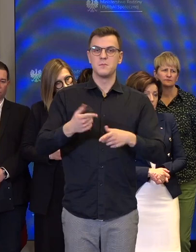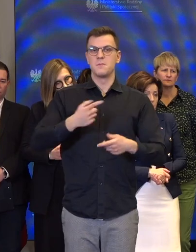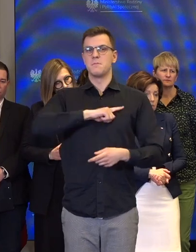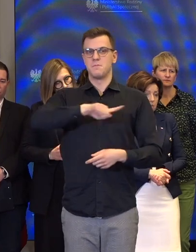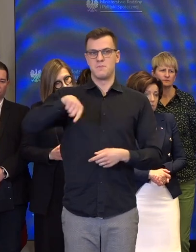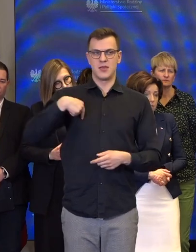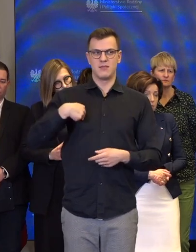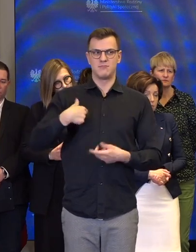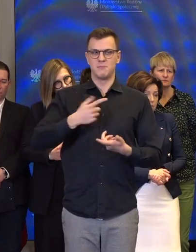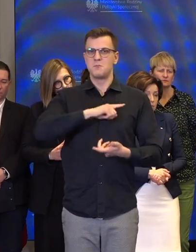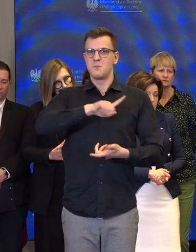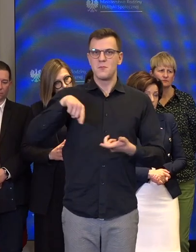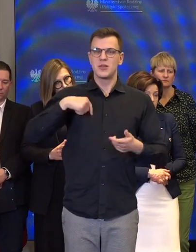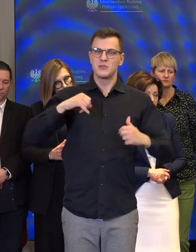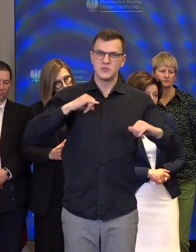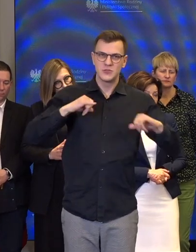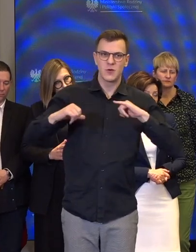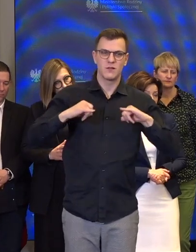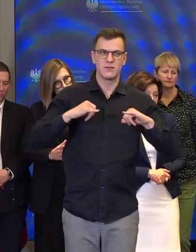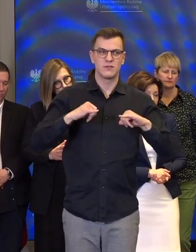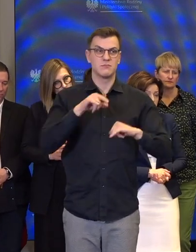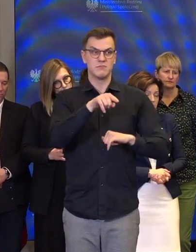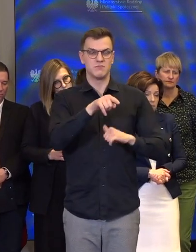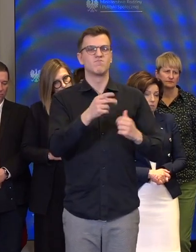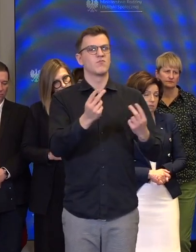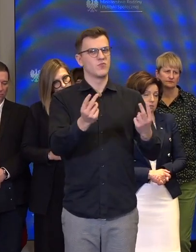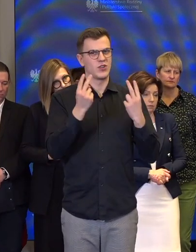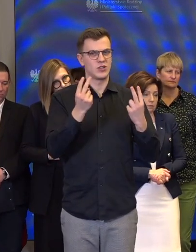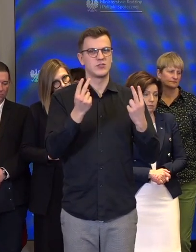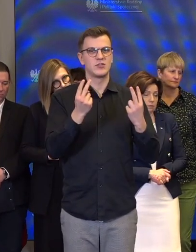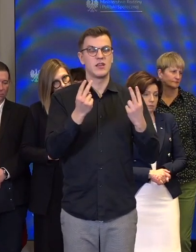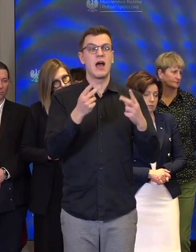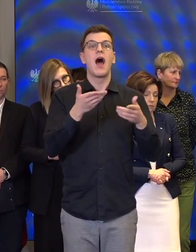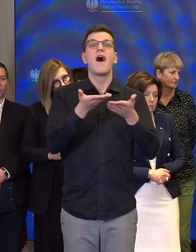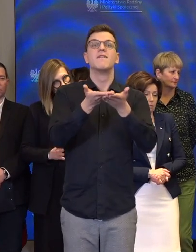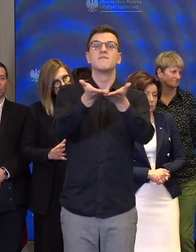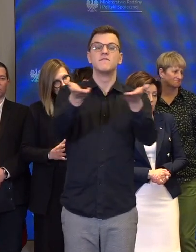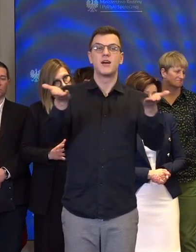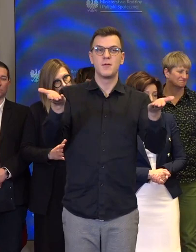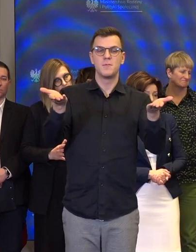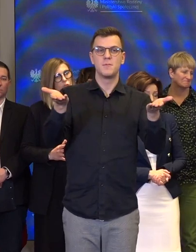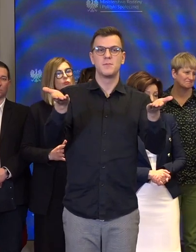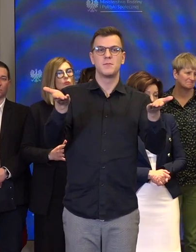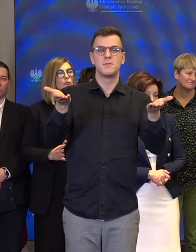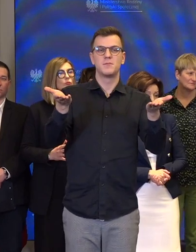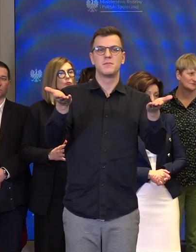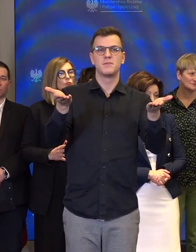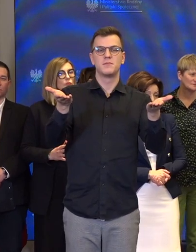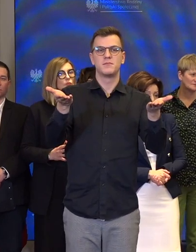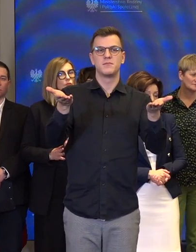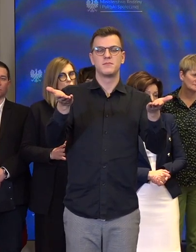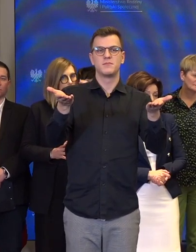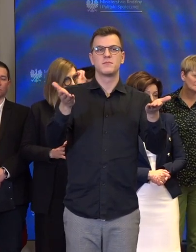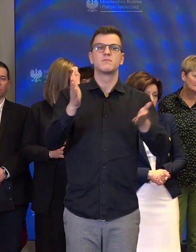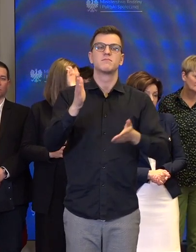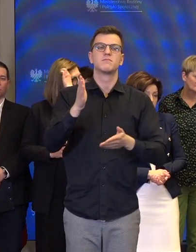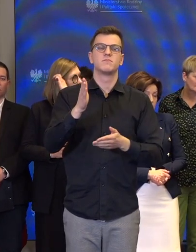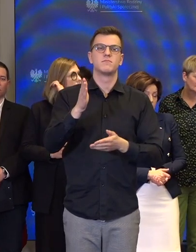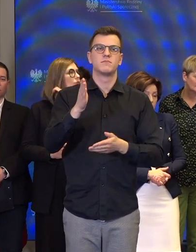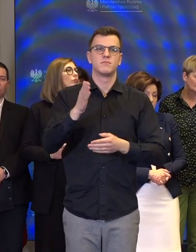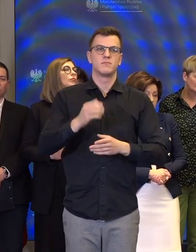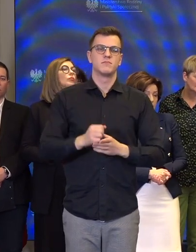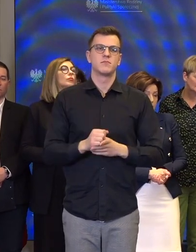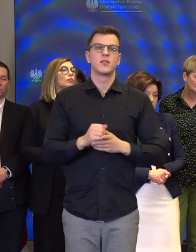nas jako rządu ważne, a które dla Państwa są krokiem w tak oczekiwanym kierunku